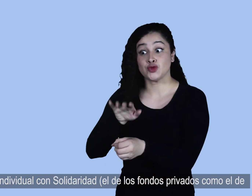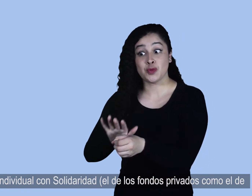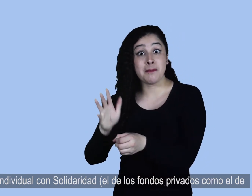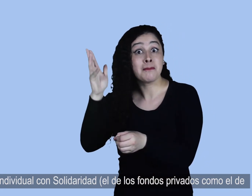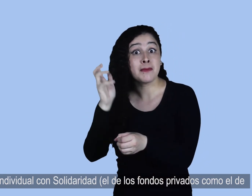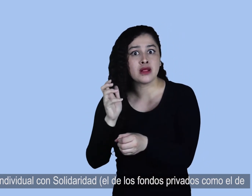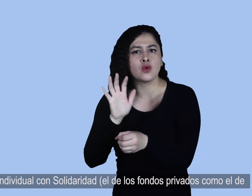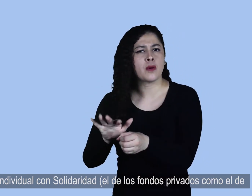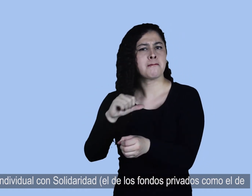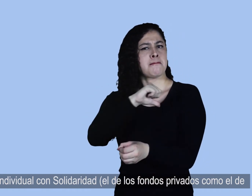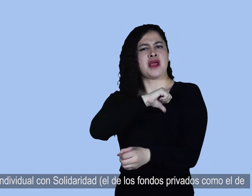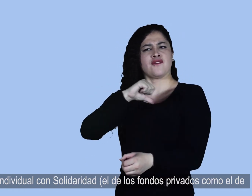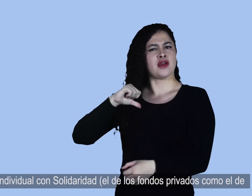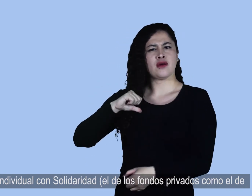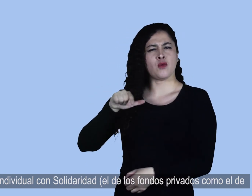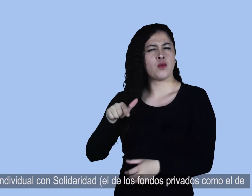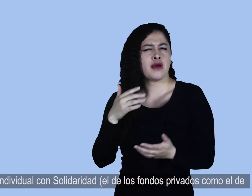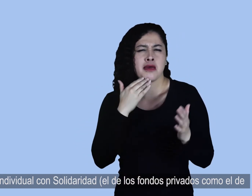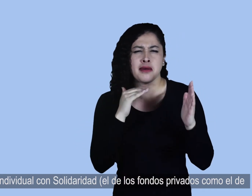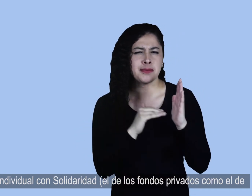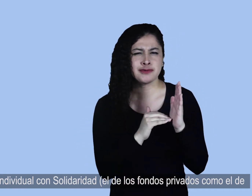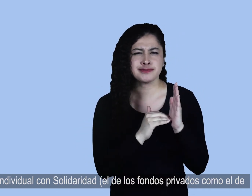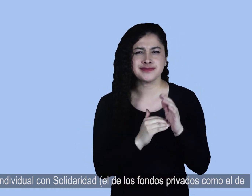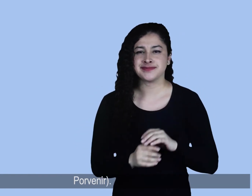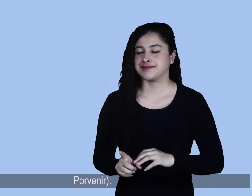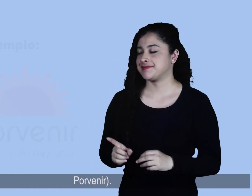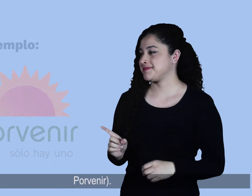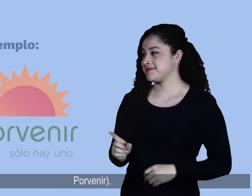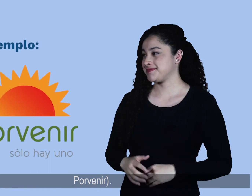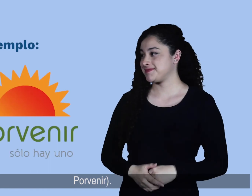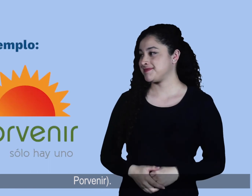solidaridad, de los fondos privados como el de porvenir.